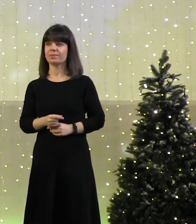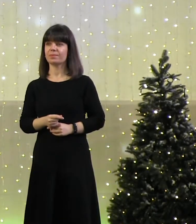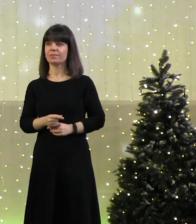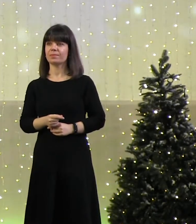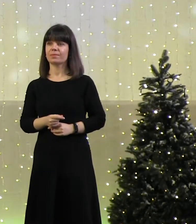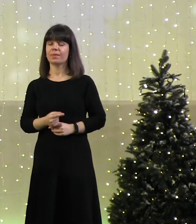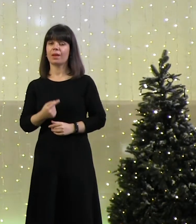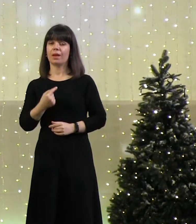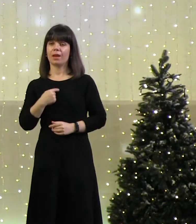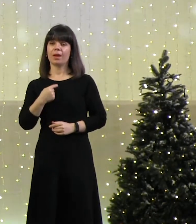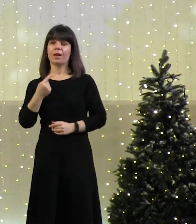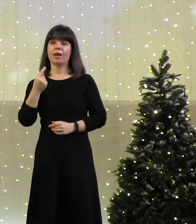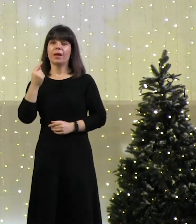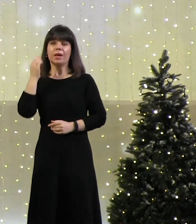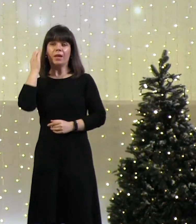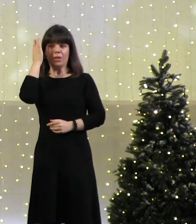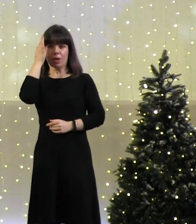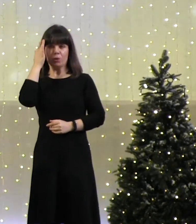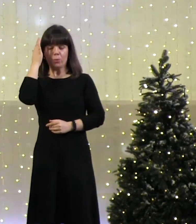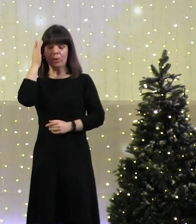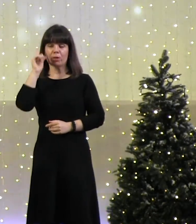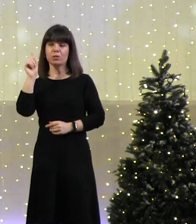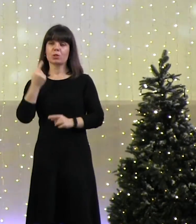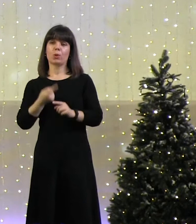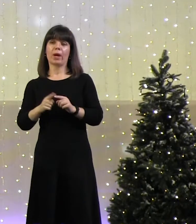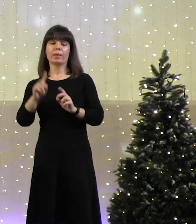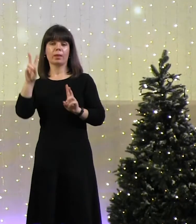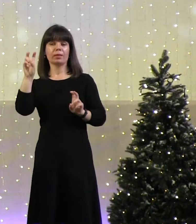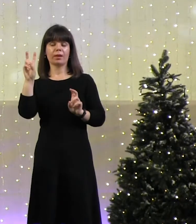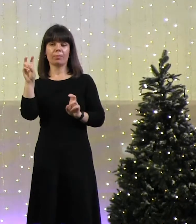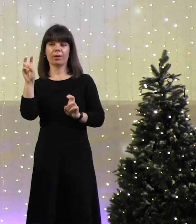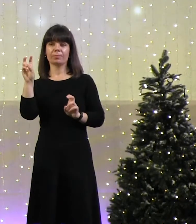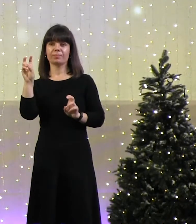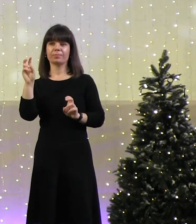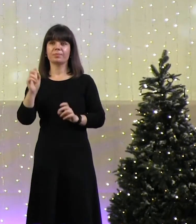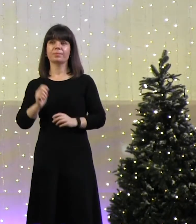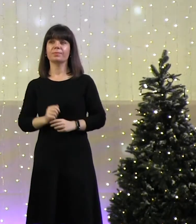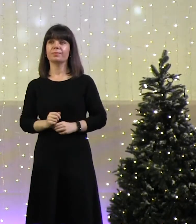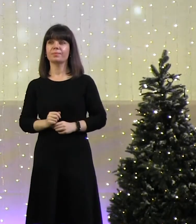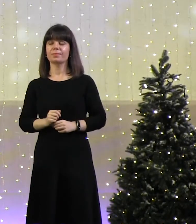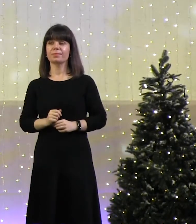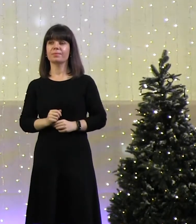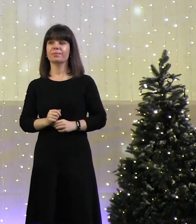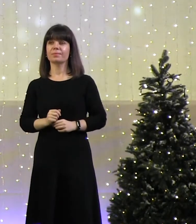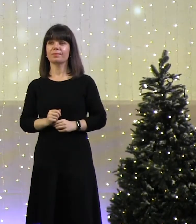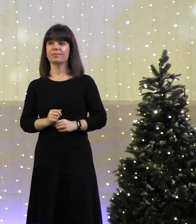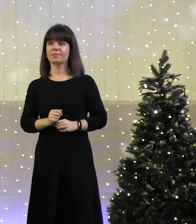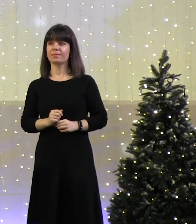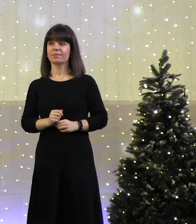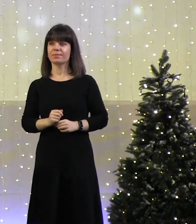Я думаю, что эта тема несколько, ну скажем так,